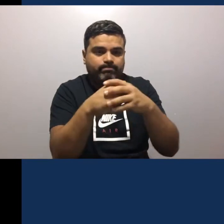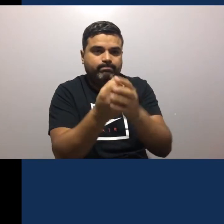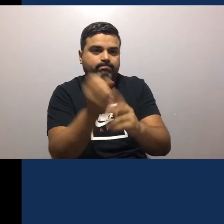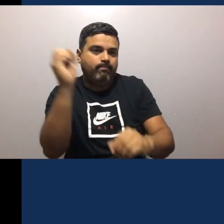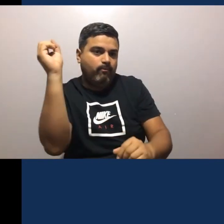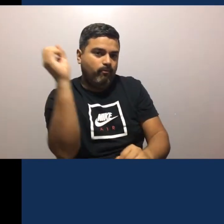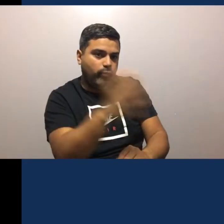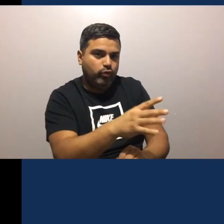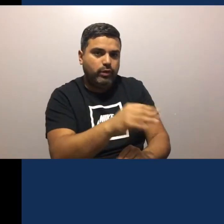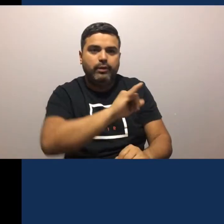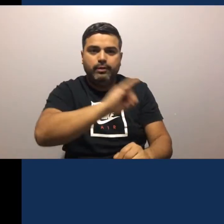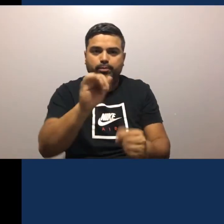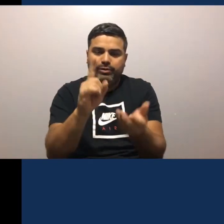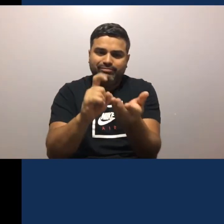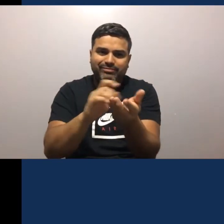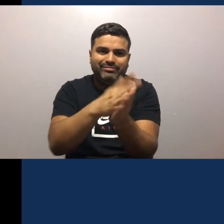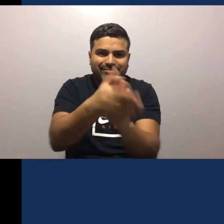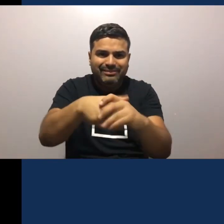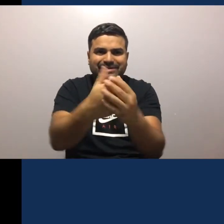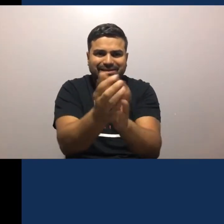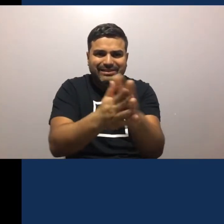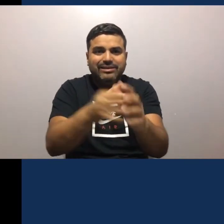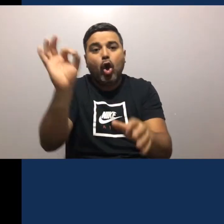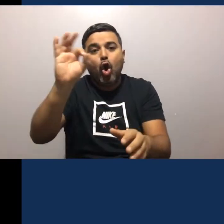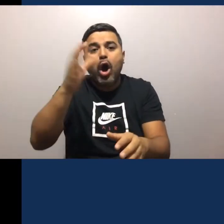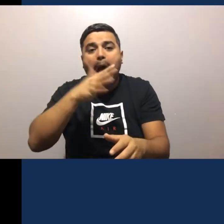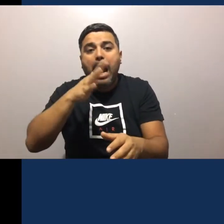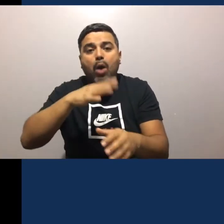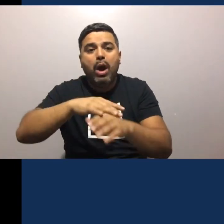Lávate las manos Lávate las manos Con jabón